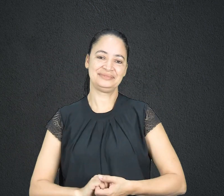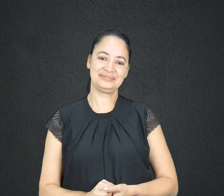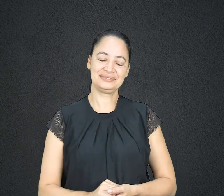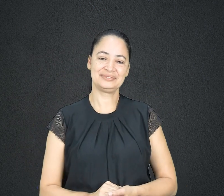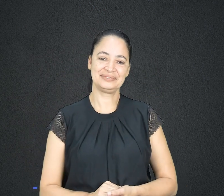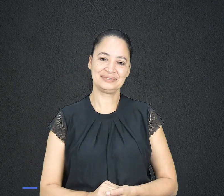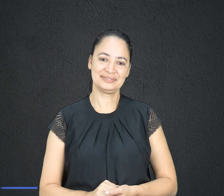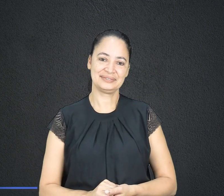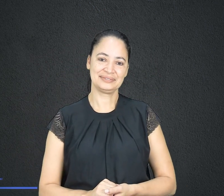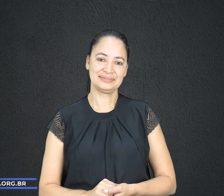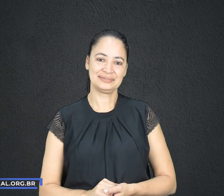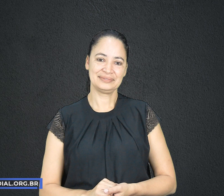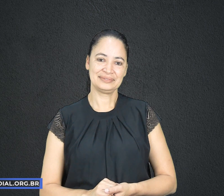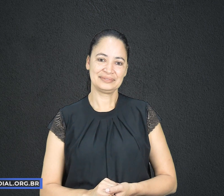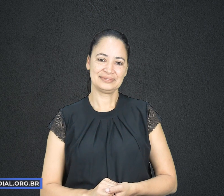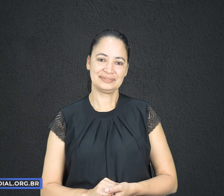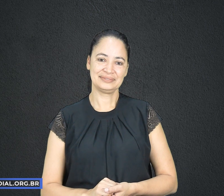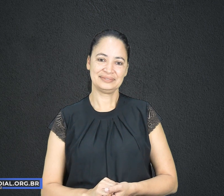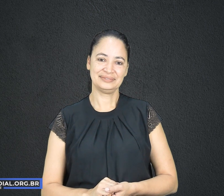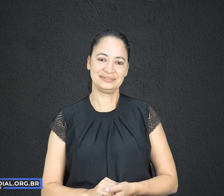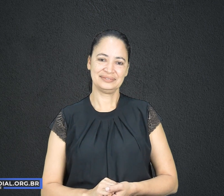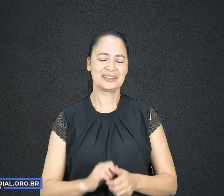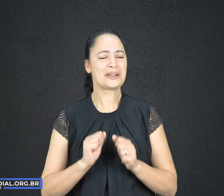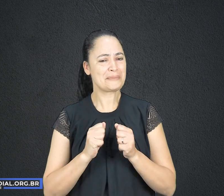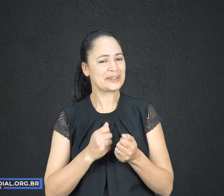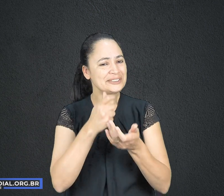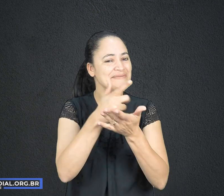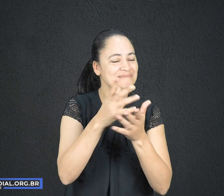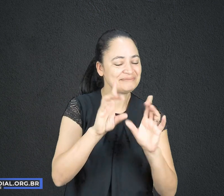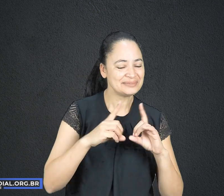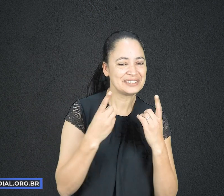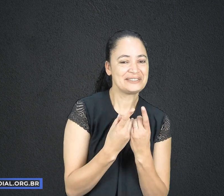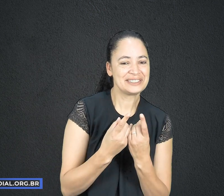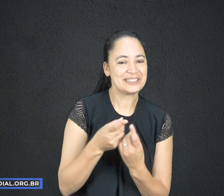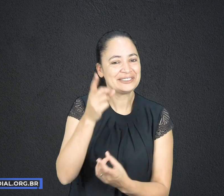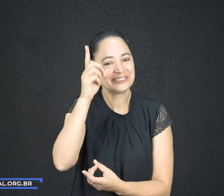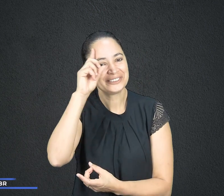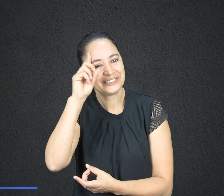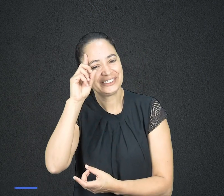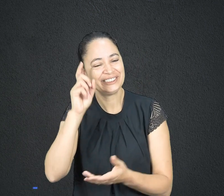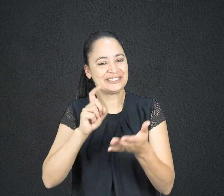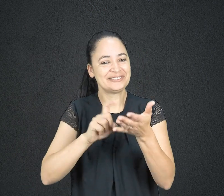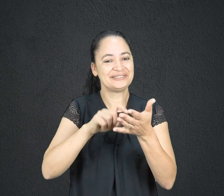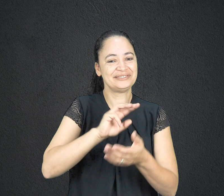Adquira já o seu devocional de todos os dias. Acesse loja.transmundial.org.br